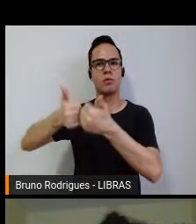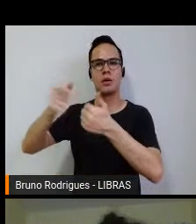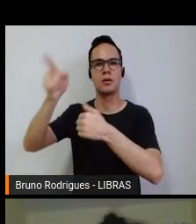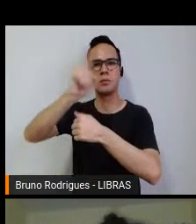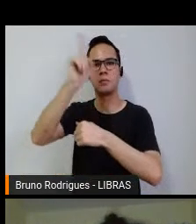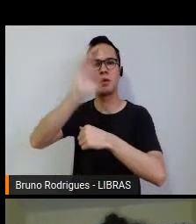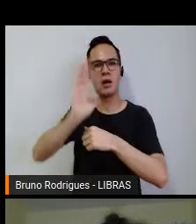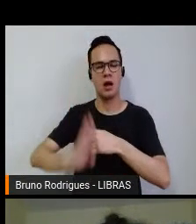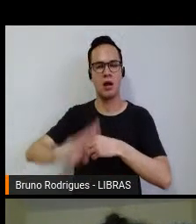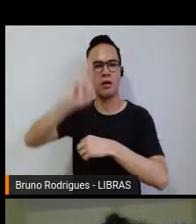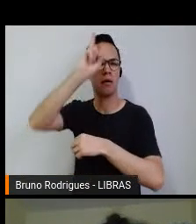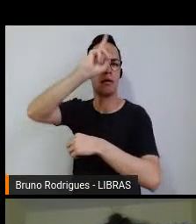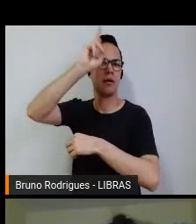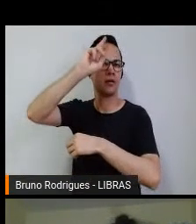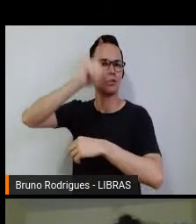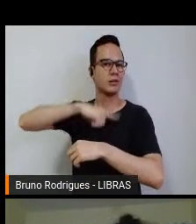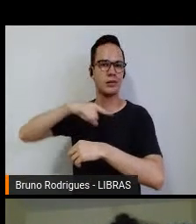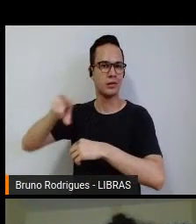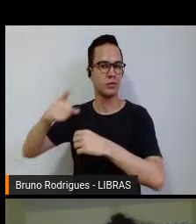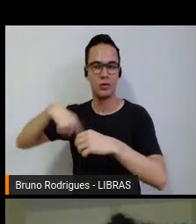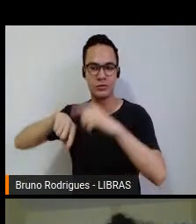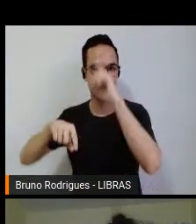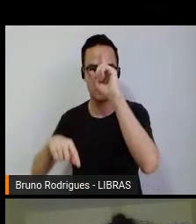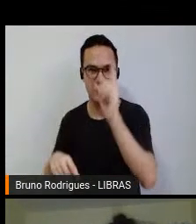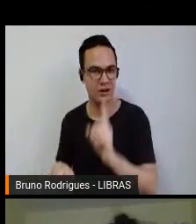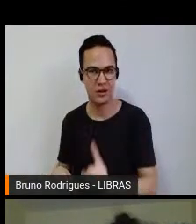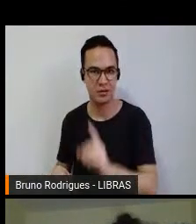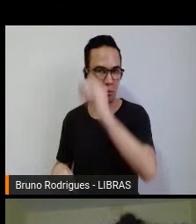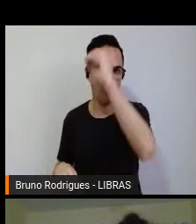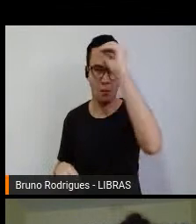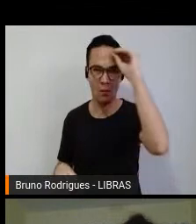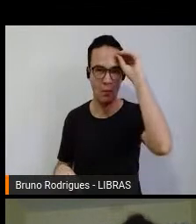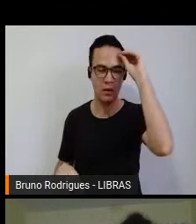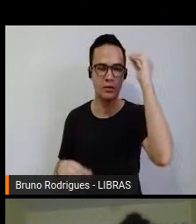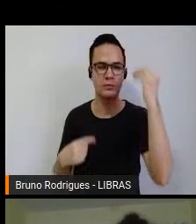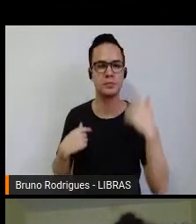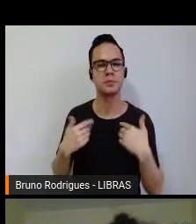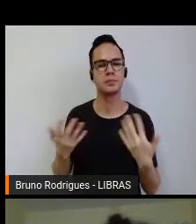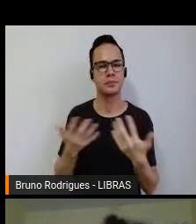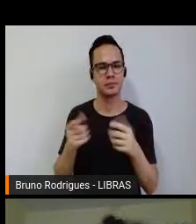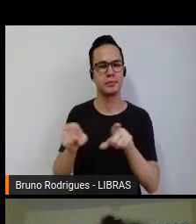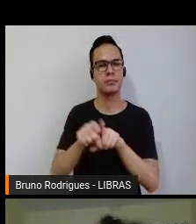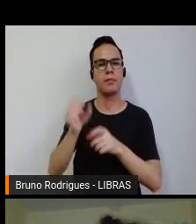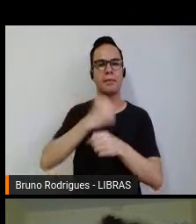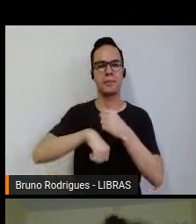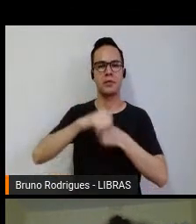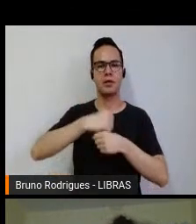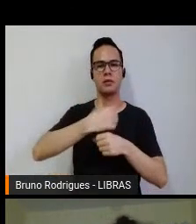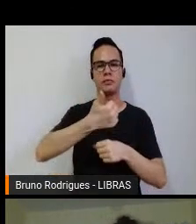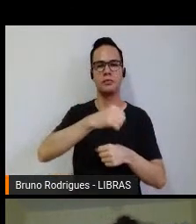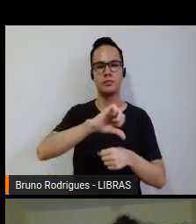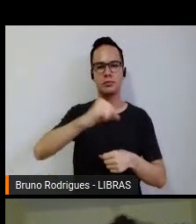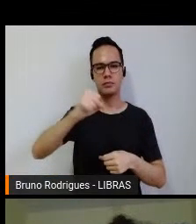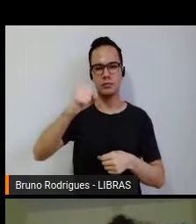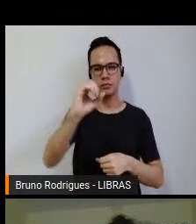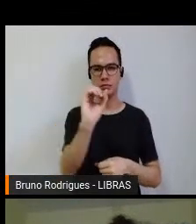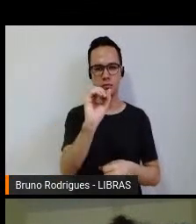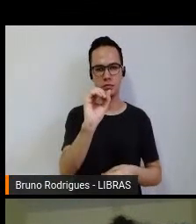quantas histórias essas mulheres tinham e a gente não sabia. Nesse momento, também, anos 80, há uma,